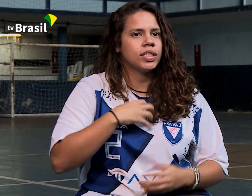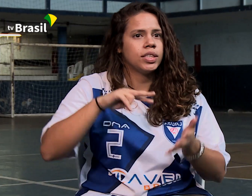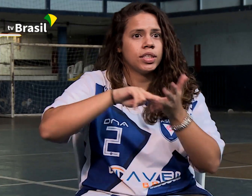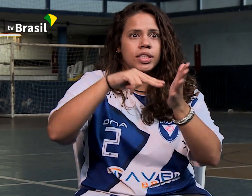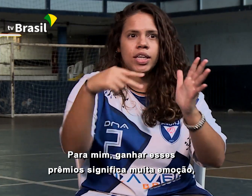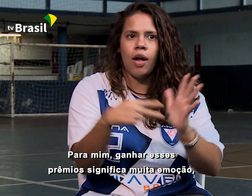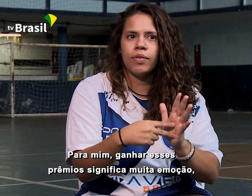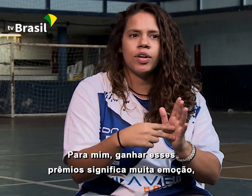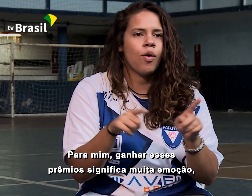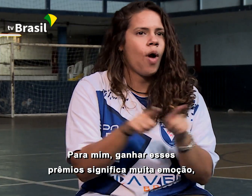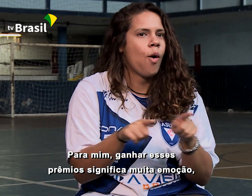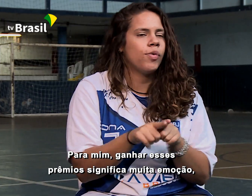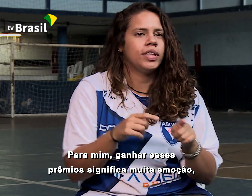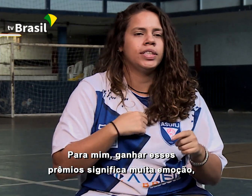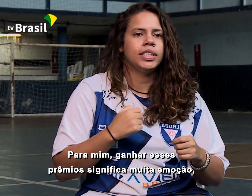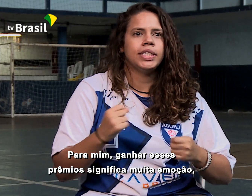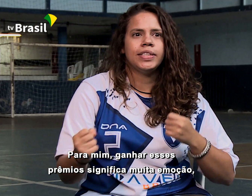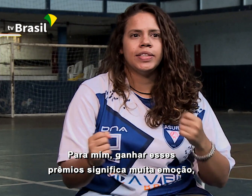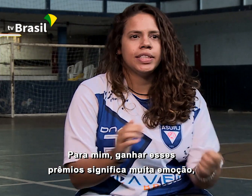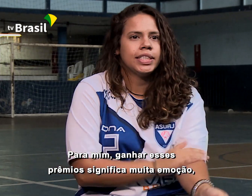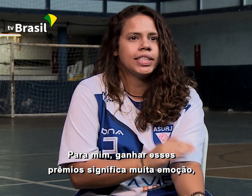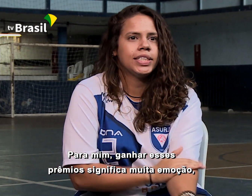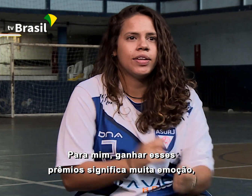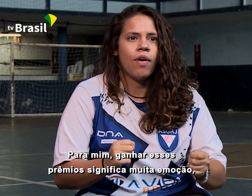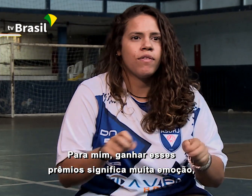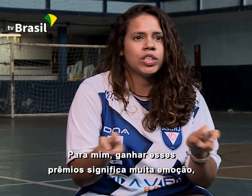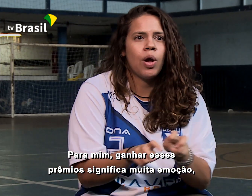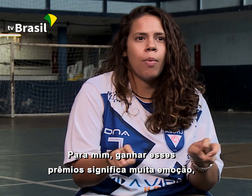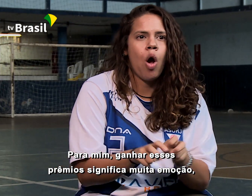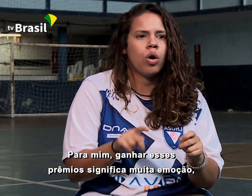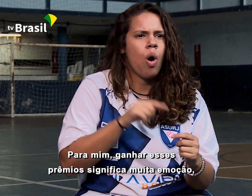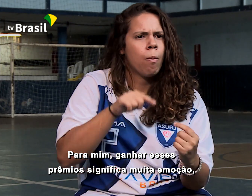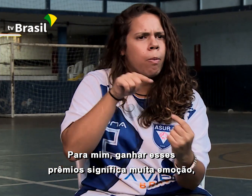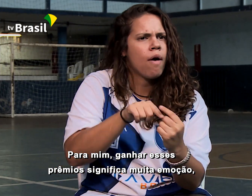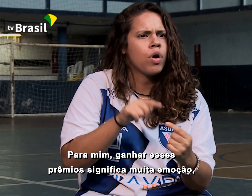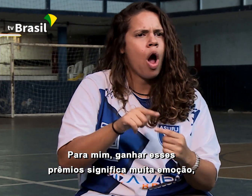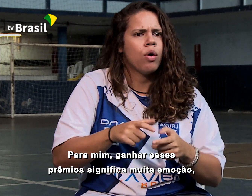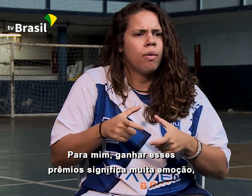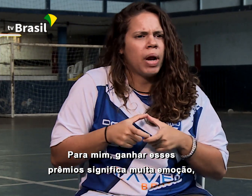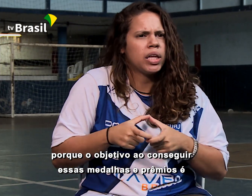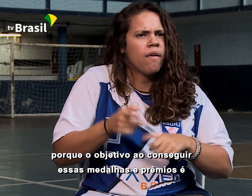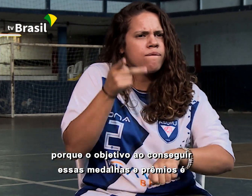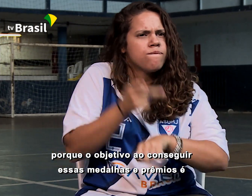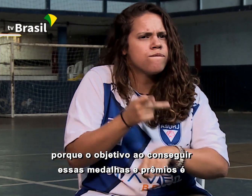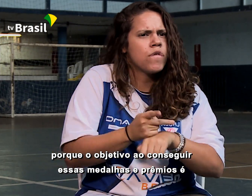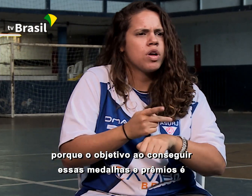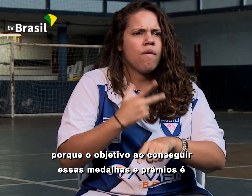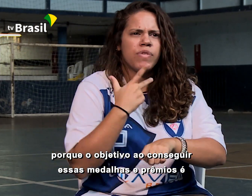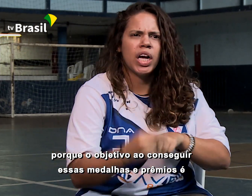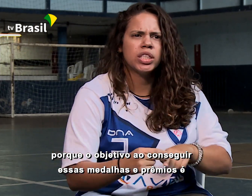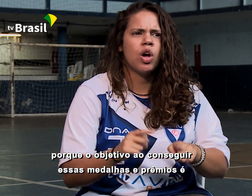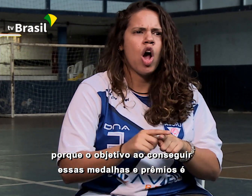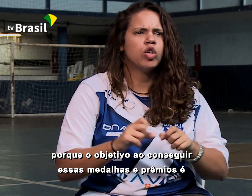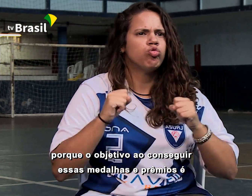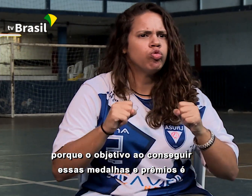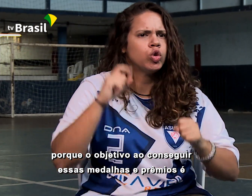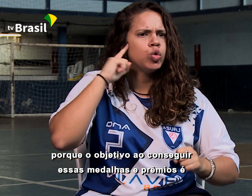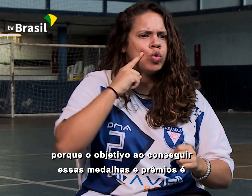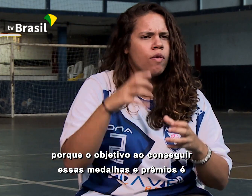Para mim, ganhar esses prêmios significa muita emoção, porque o objetivo a conseguir essas medalhas